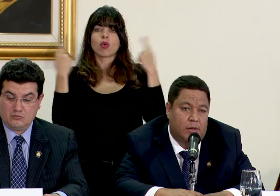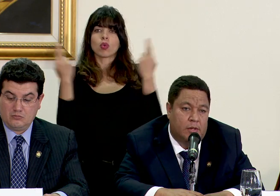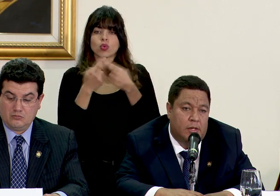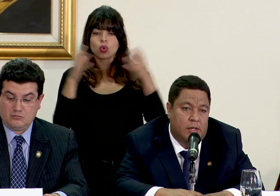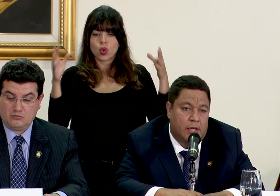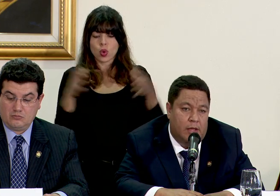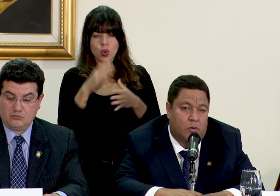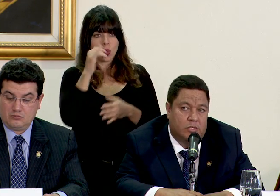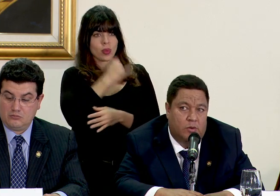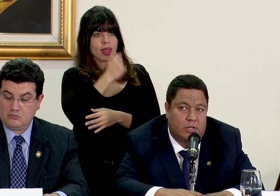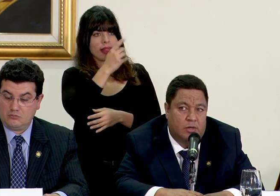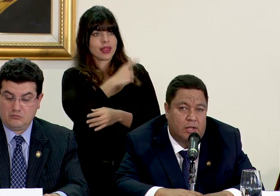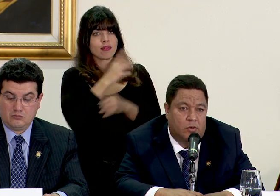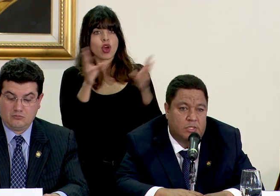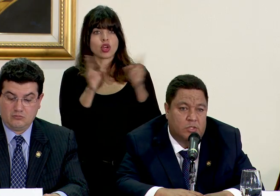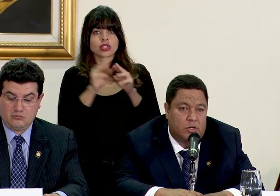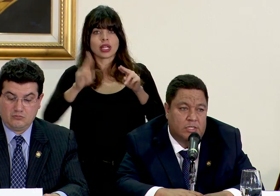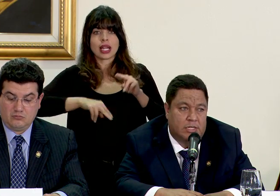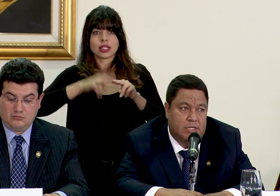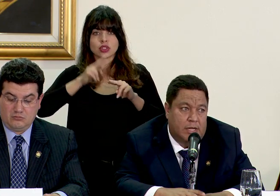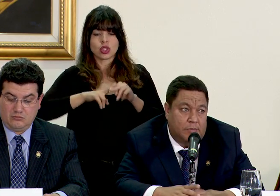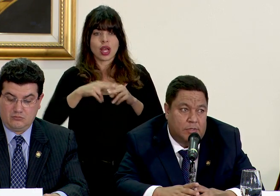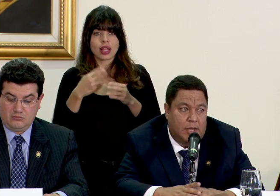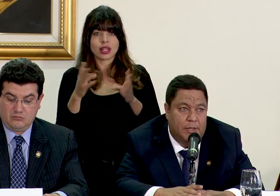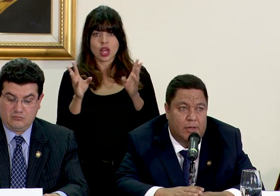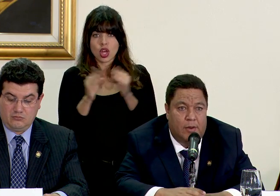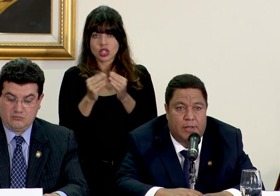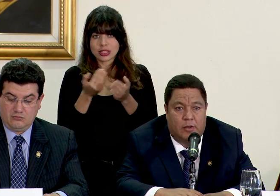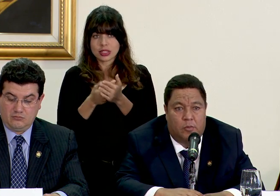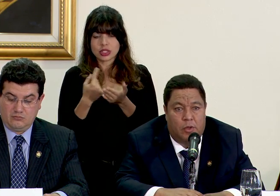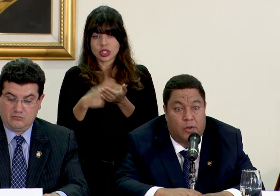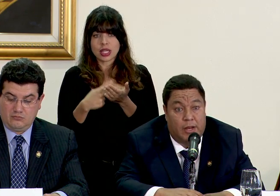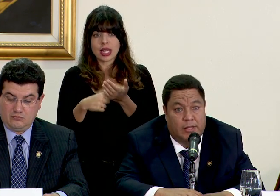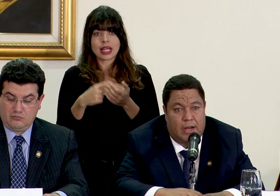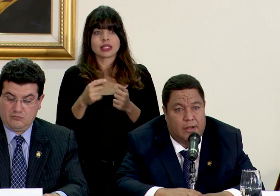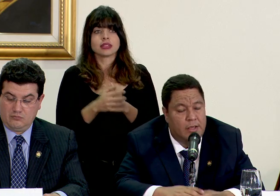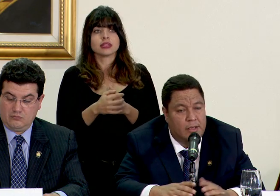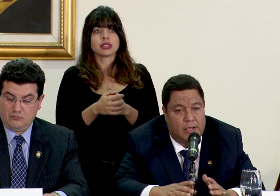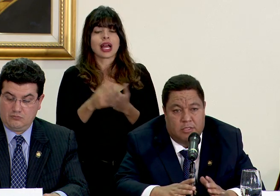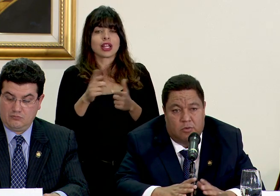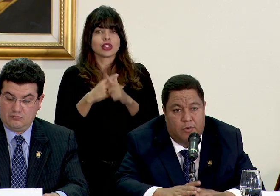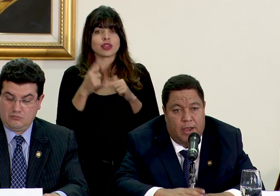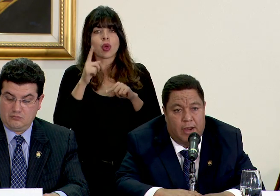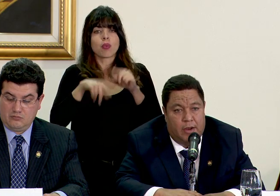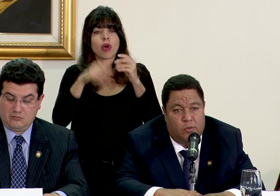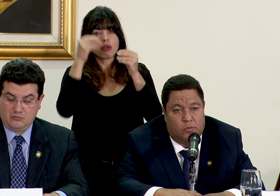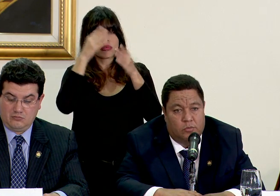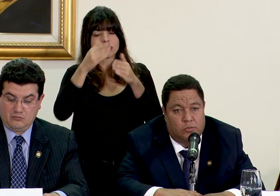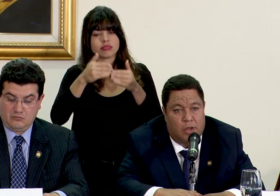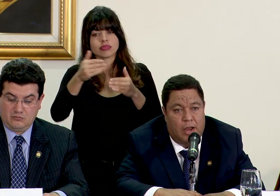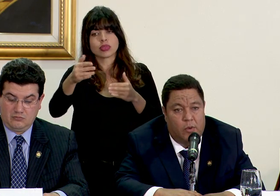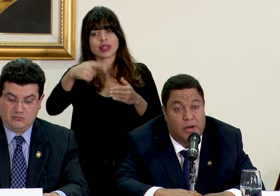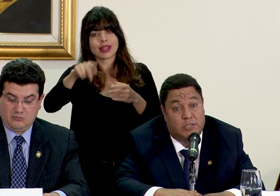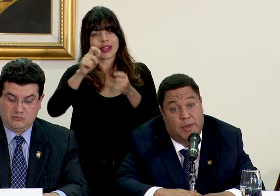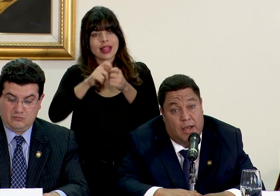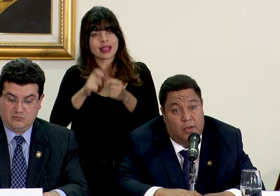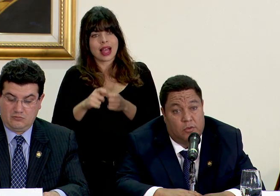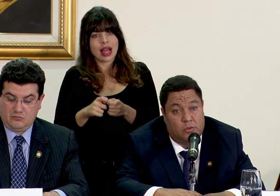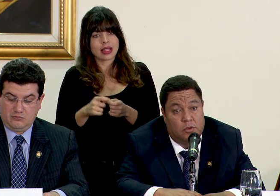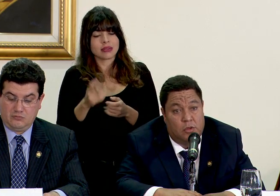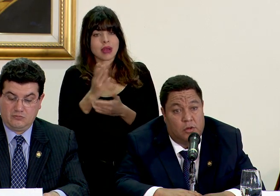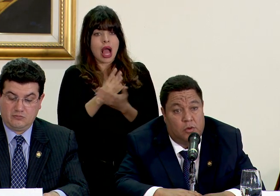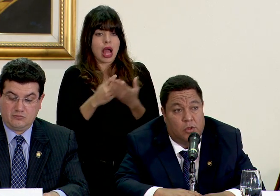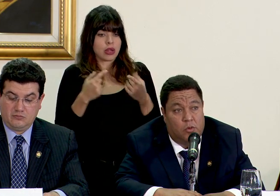directiva en el consejo nacional de concesiones así que pues lamentablemente no puedo adelantar esto fue algo